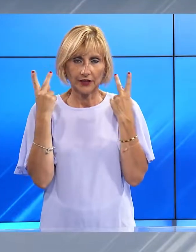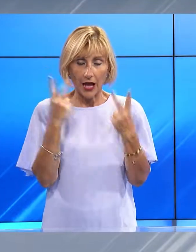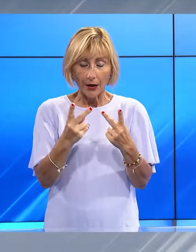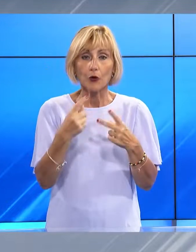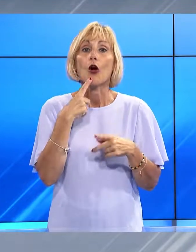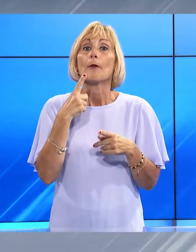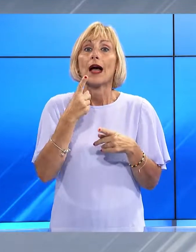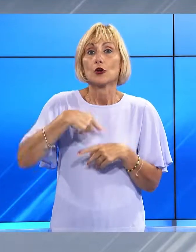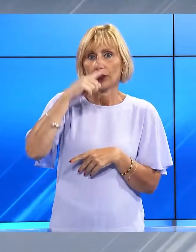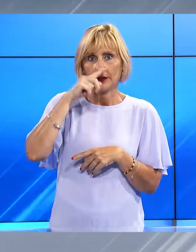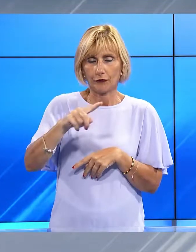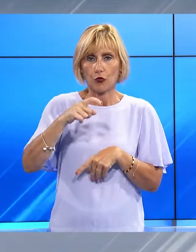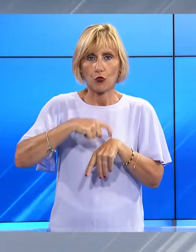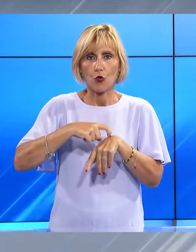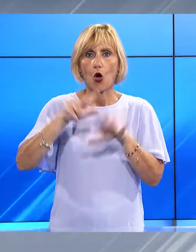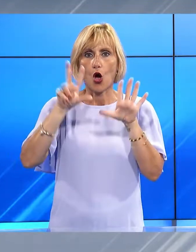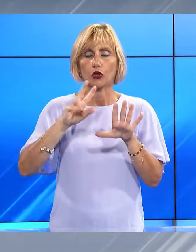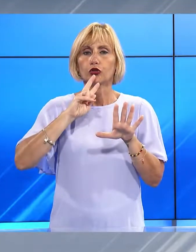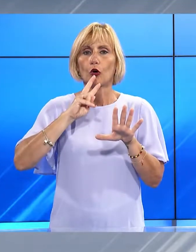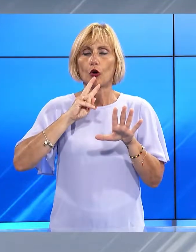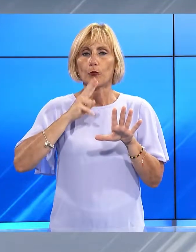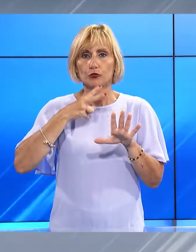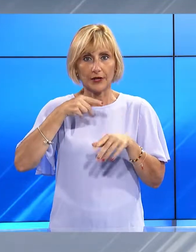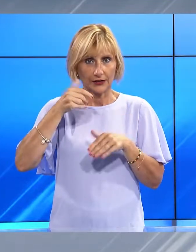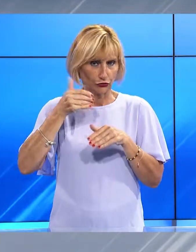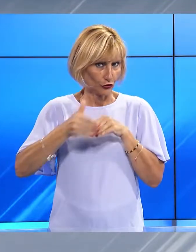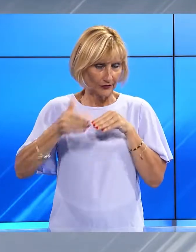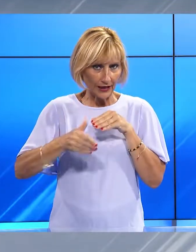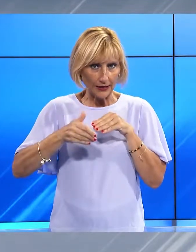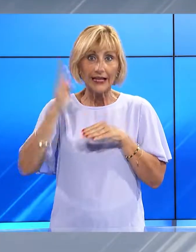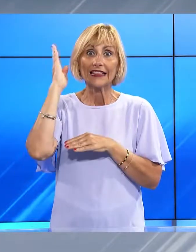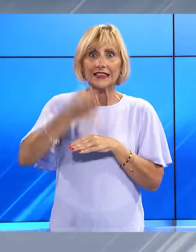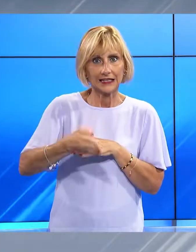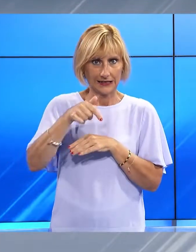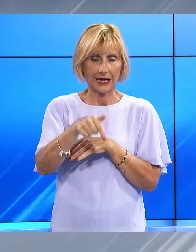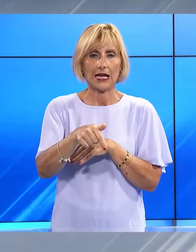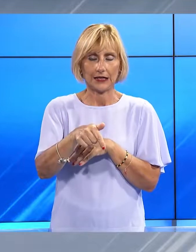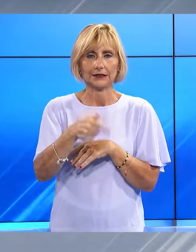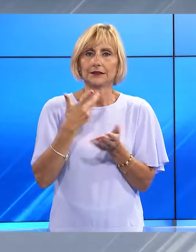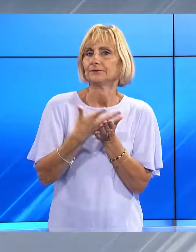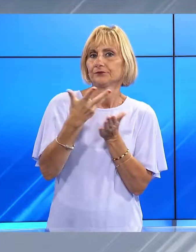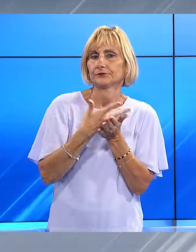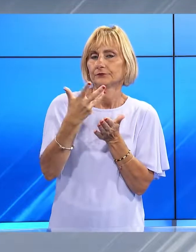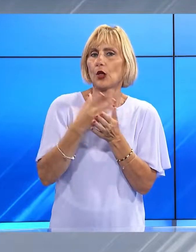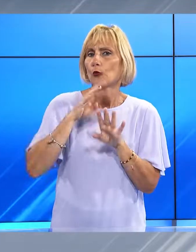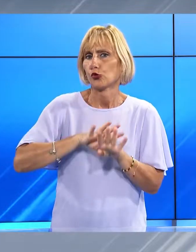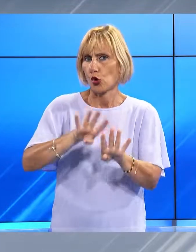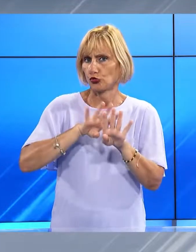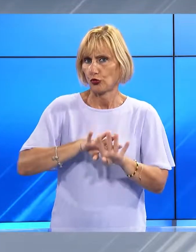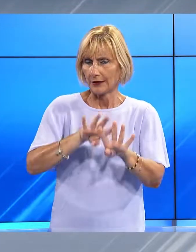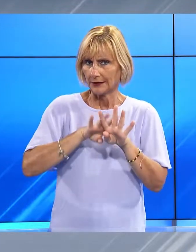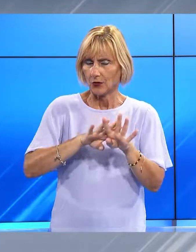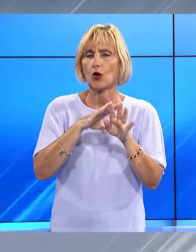partire dalle 20, anche in questa occasione saremo in diretta per raccontarvi la processione che potrà essere seguita